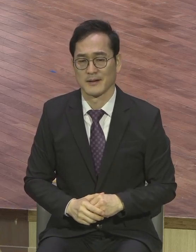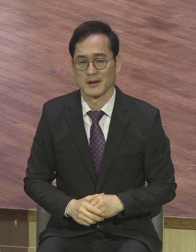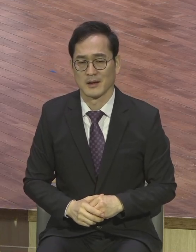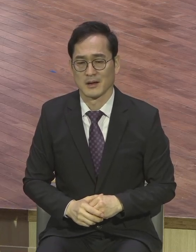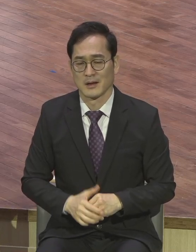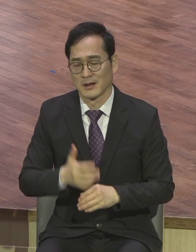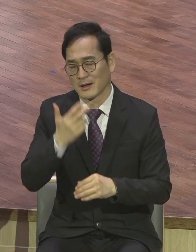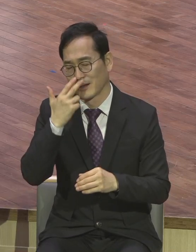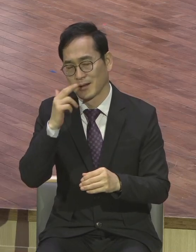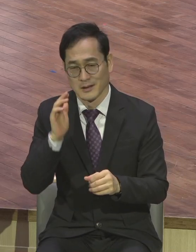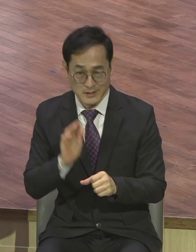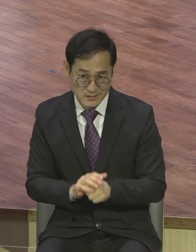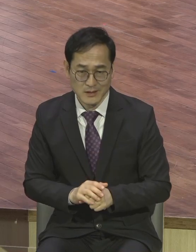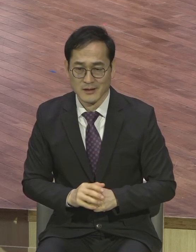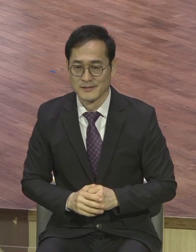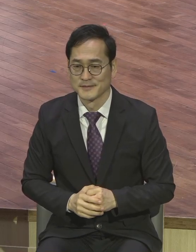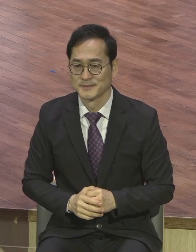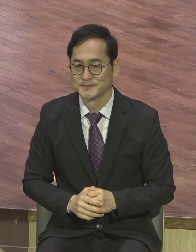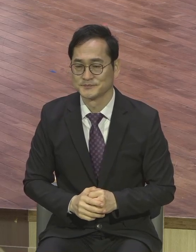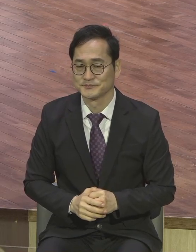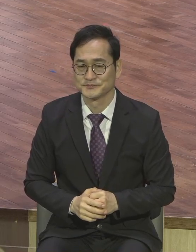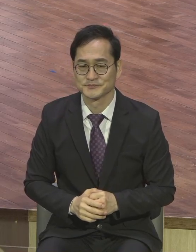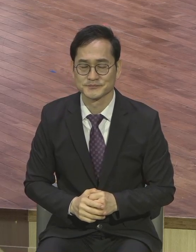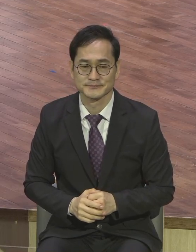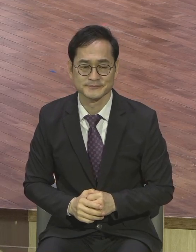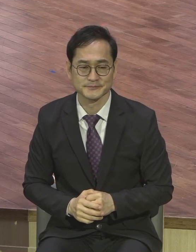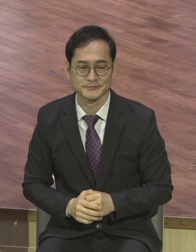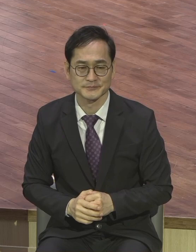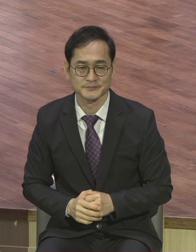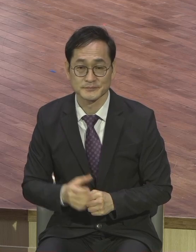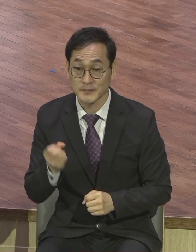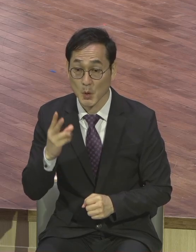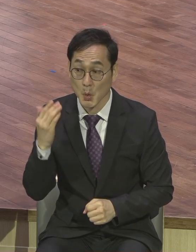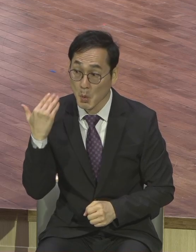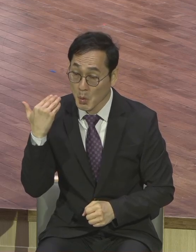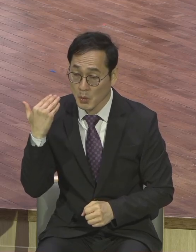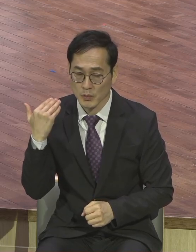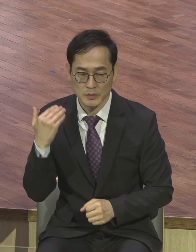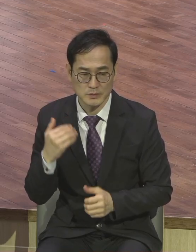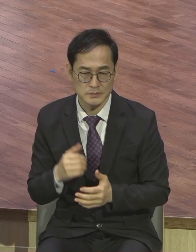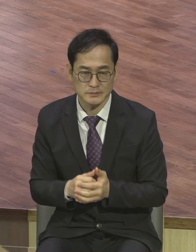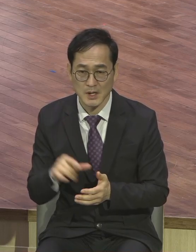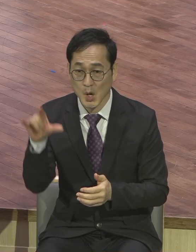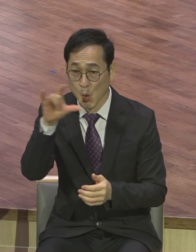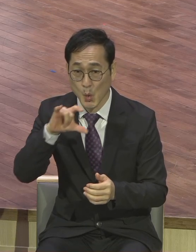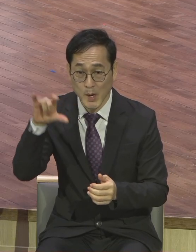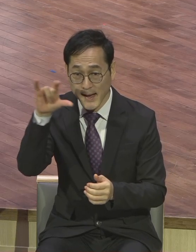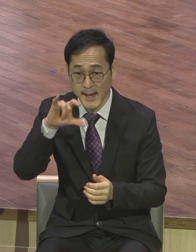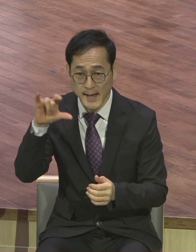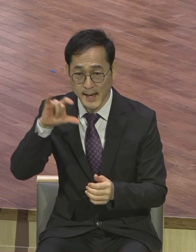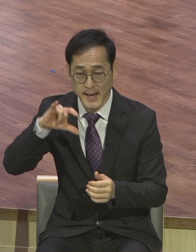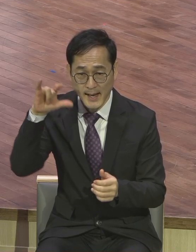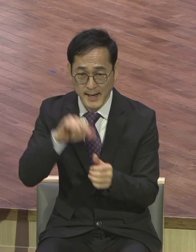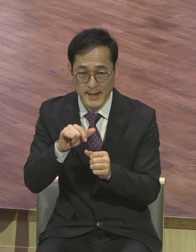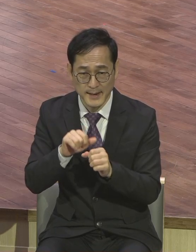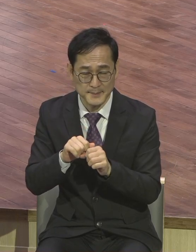문화가 되어버렸어요. 최근에 국내 발표를 보면요. 코로나19 가운데서도